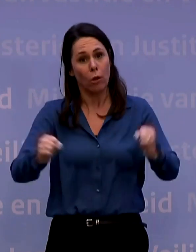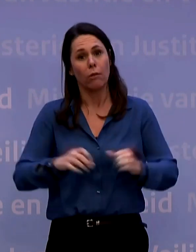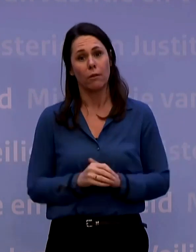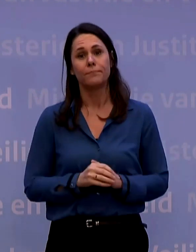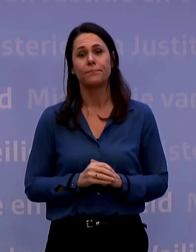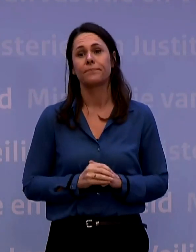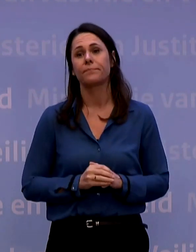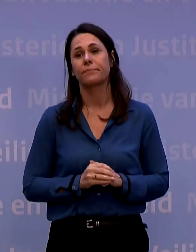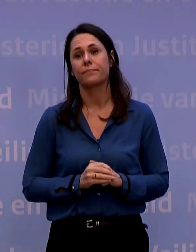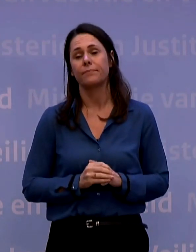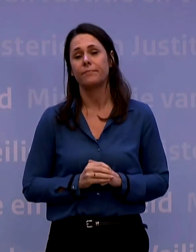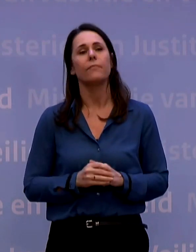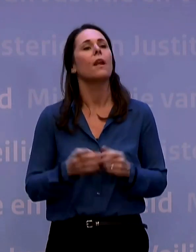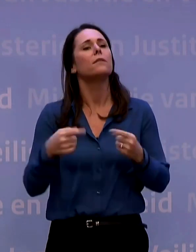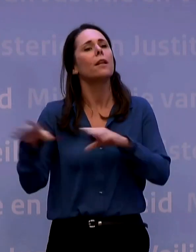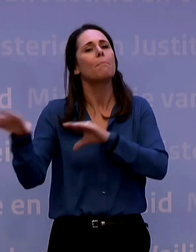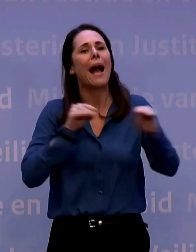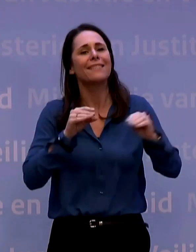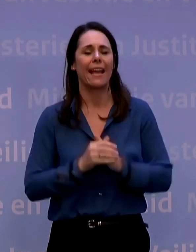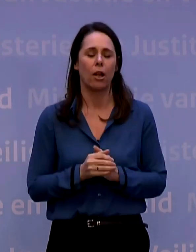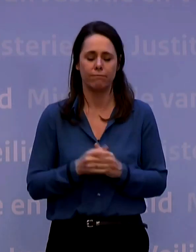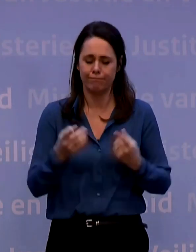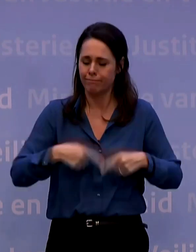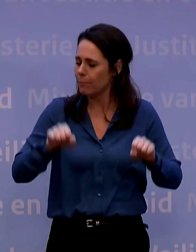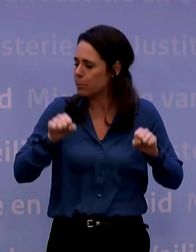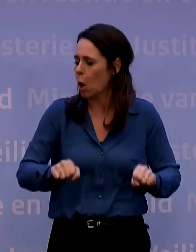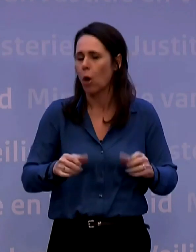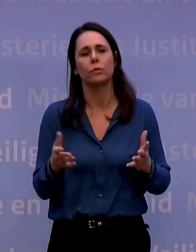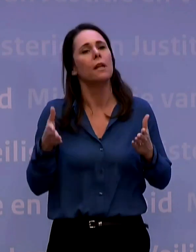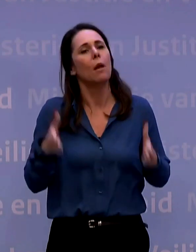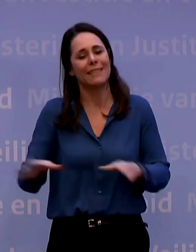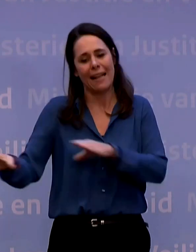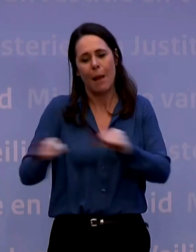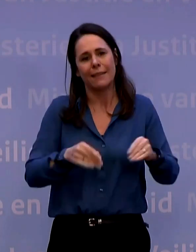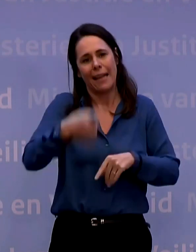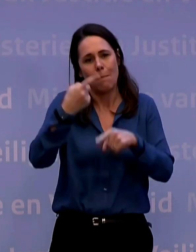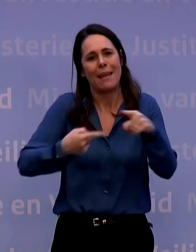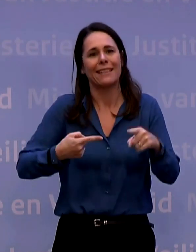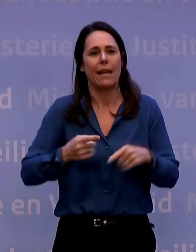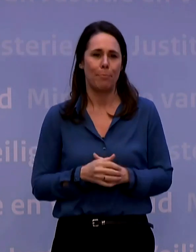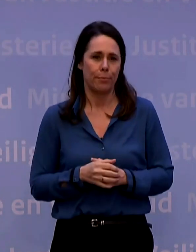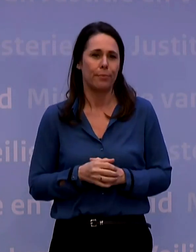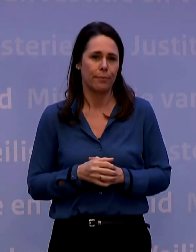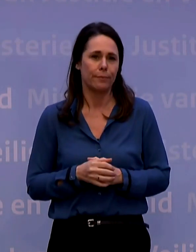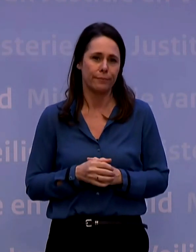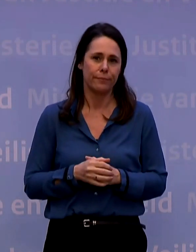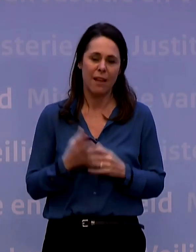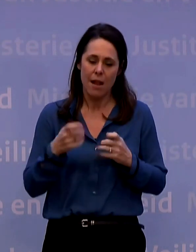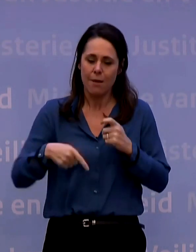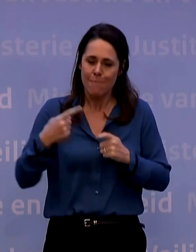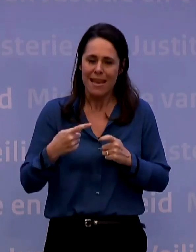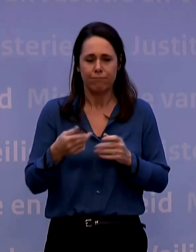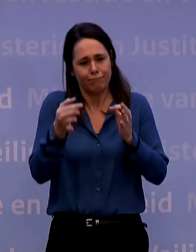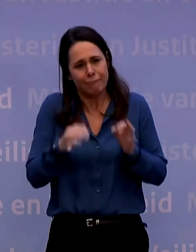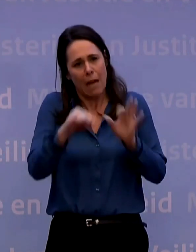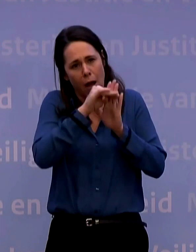kom dan op de maatregelen. We hebben besloten om bestaande maatregelen aan te scherpen. Om ervoor te zorgen dat ze beter kunnen worden gehandhaafd.